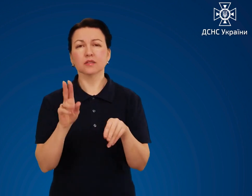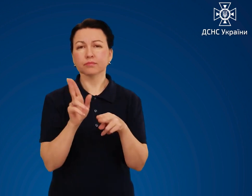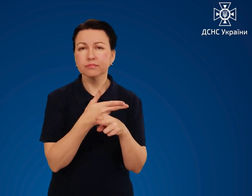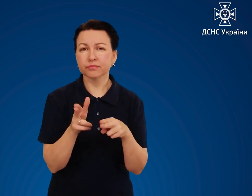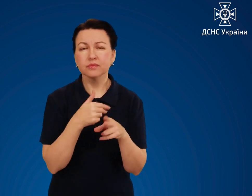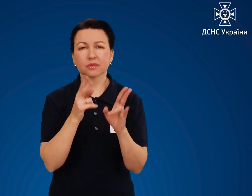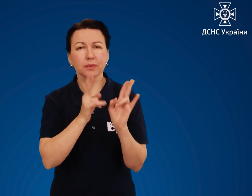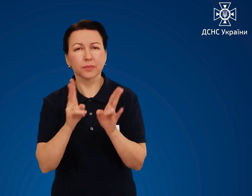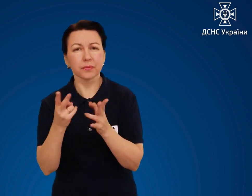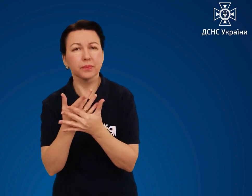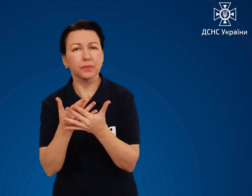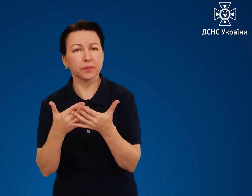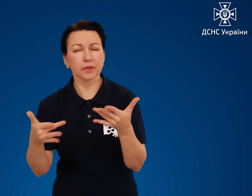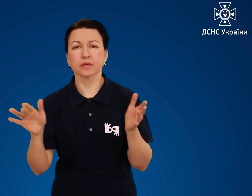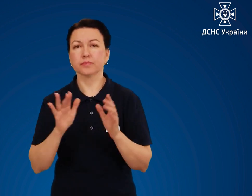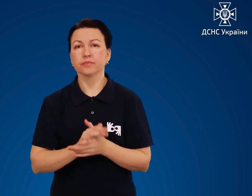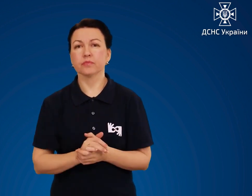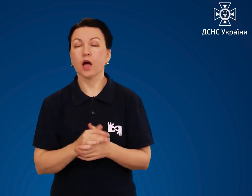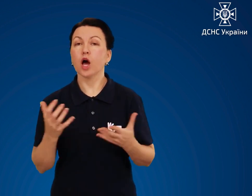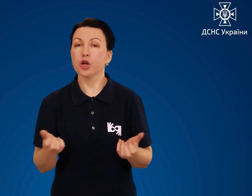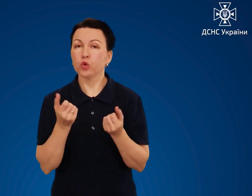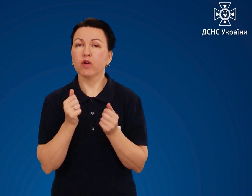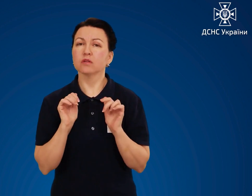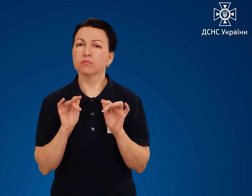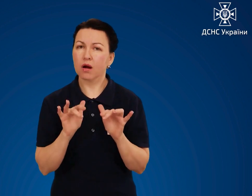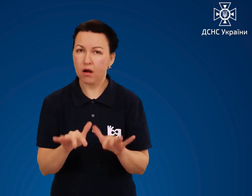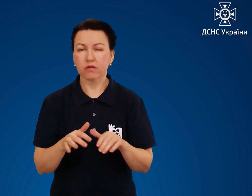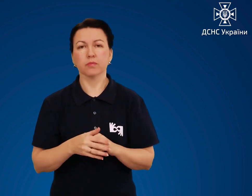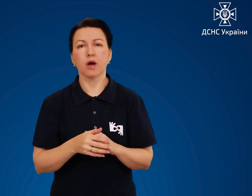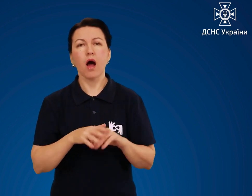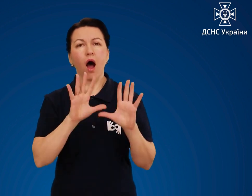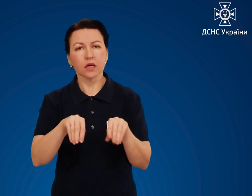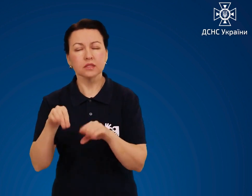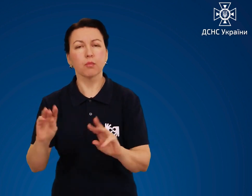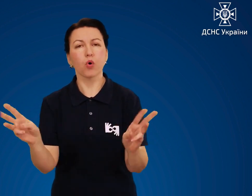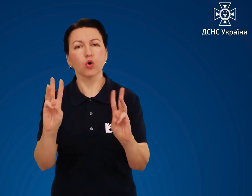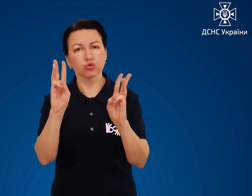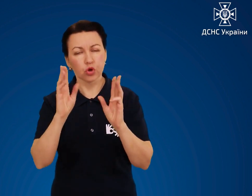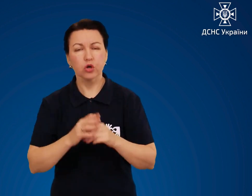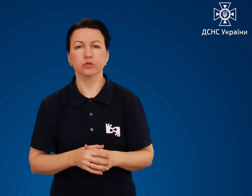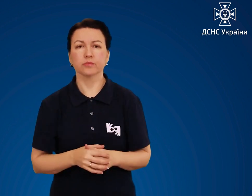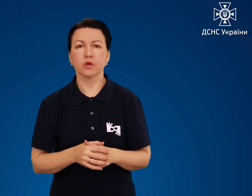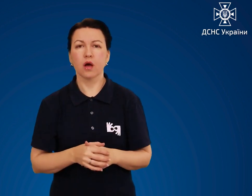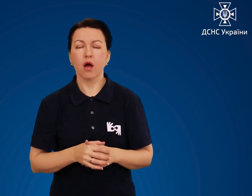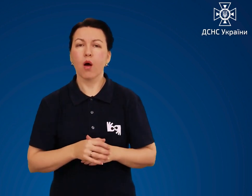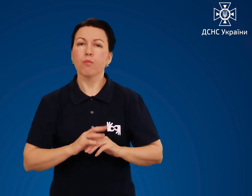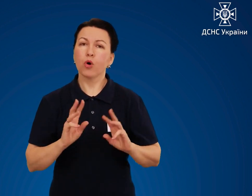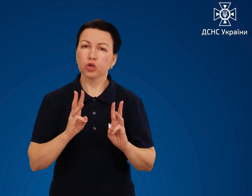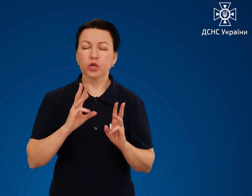надзвичайних ситуацій, рятувальну справу, гасіння пожеж, пожежну та техногенну